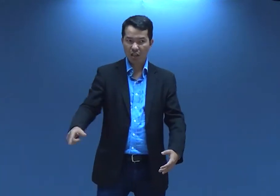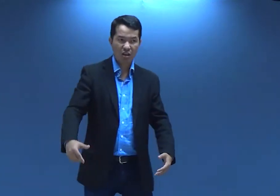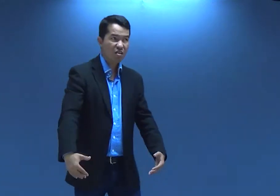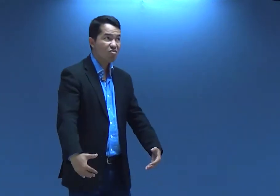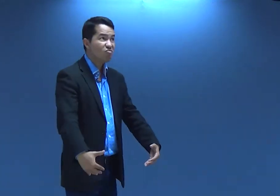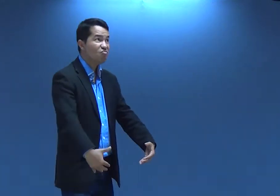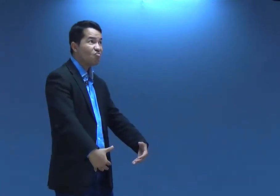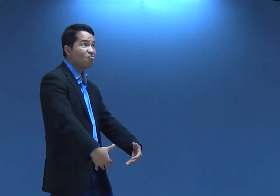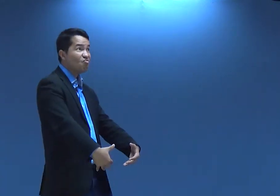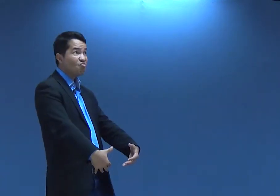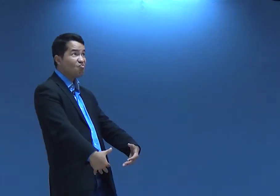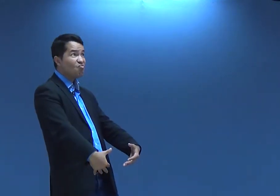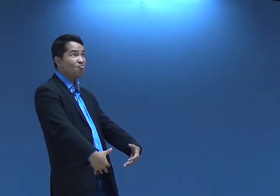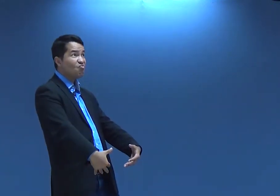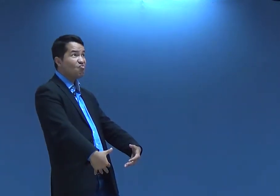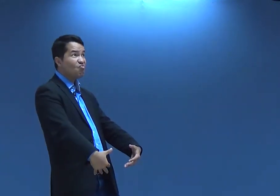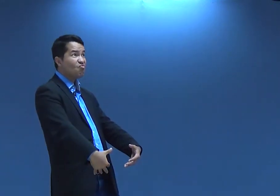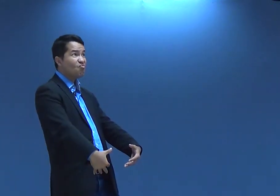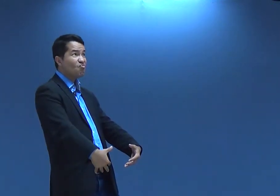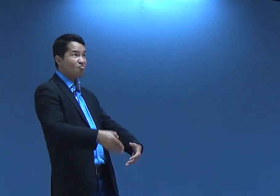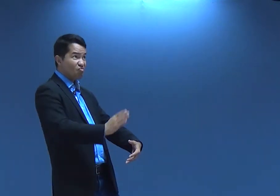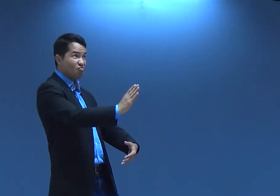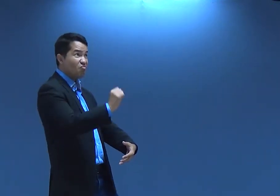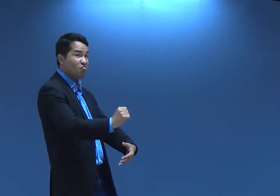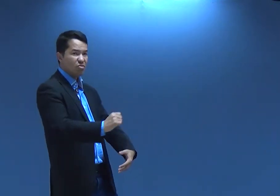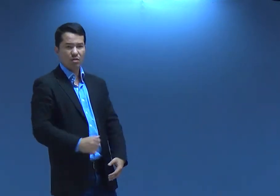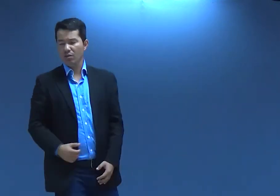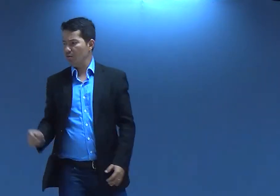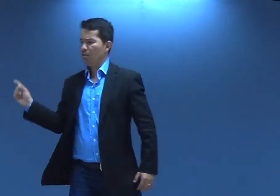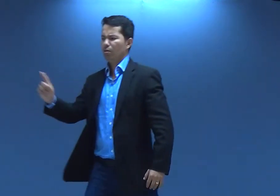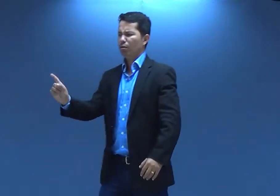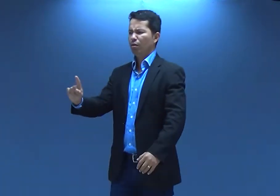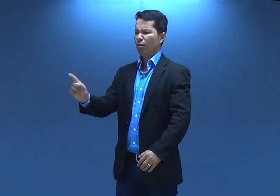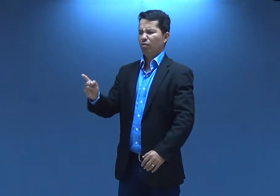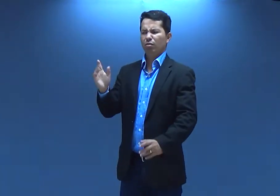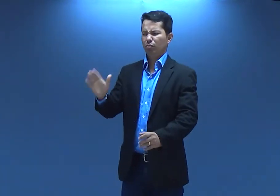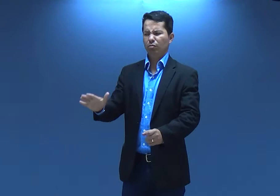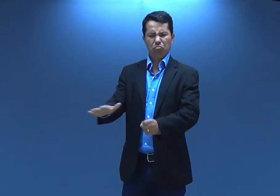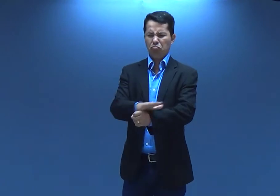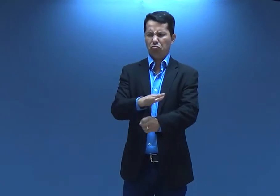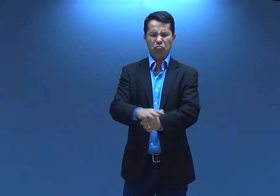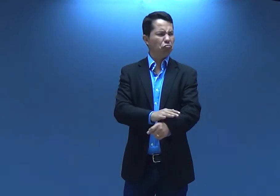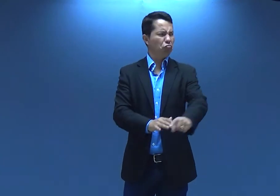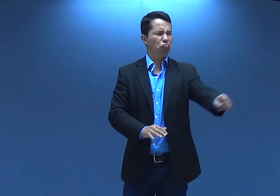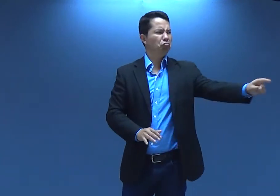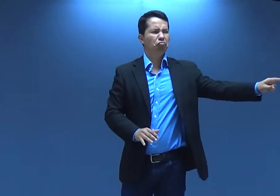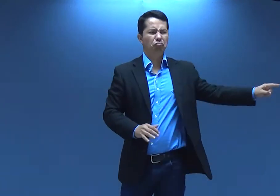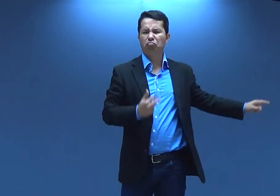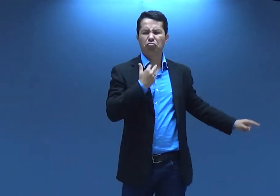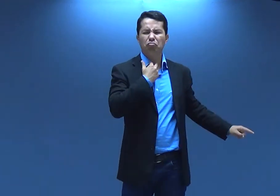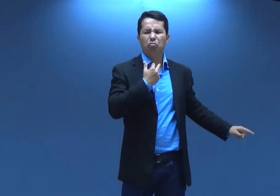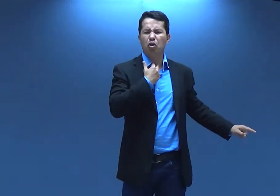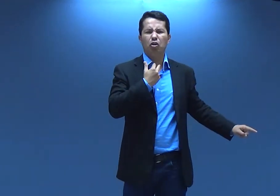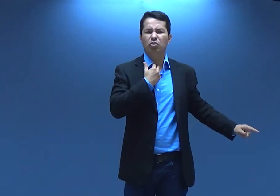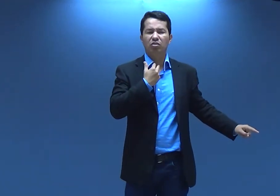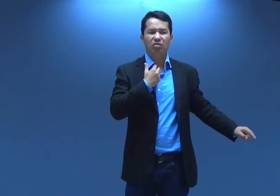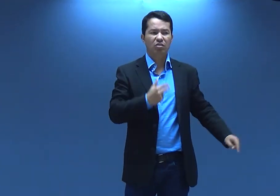barrigão. Ela ali na porta, parada, assim. Posso entrar? a pessoa, não. Não, tá cheio. Ih, não tem lugar. Tá tudo